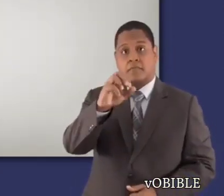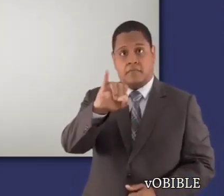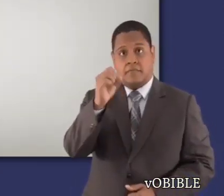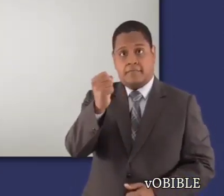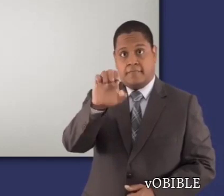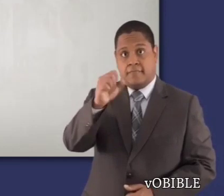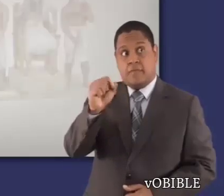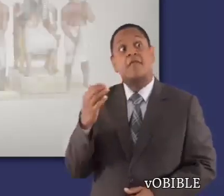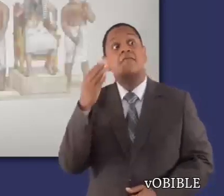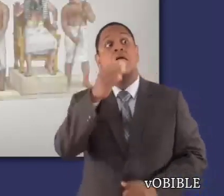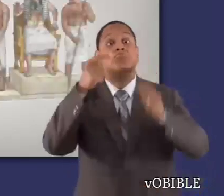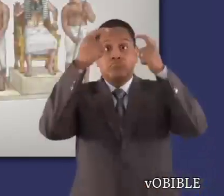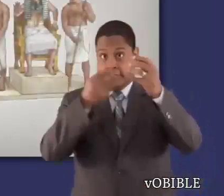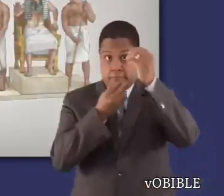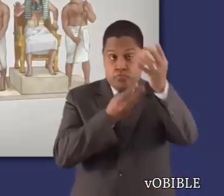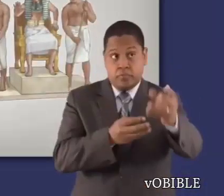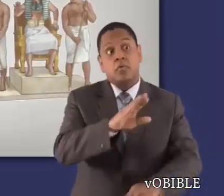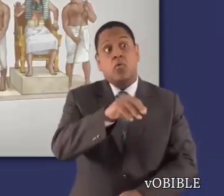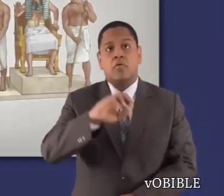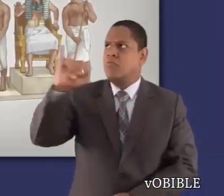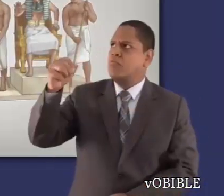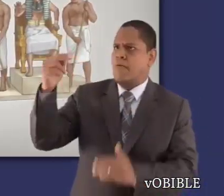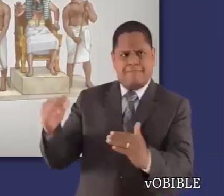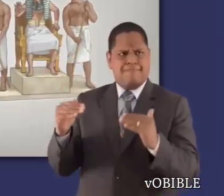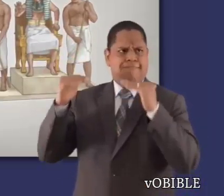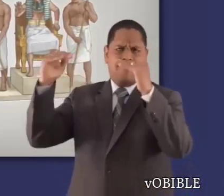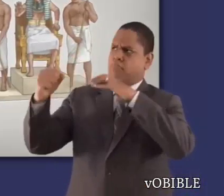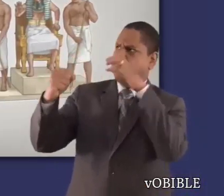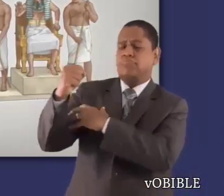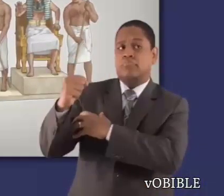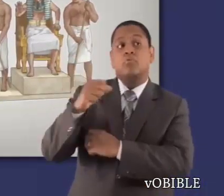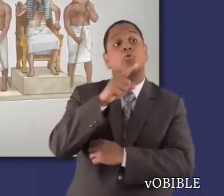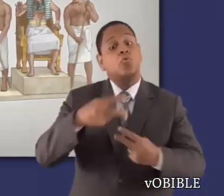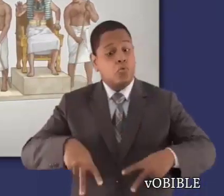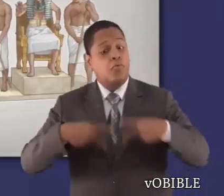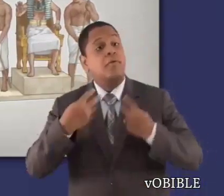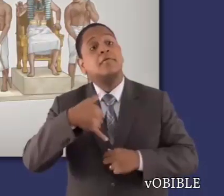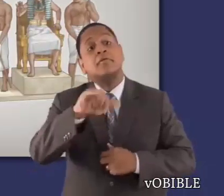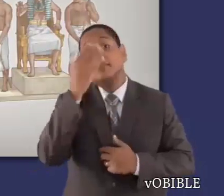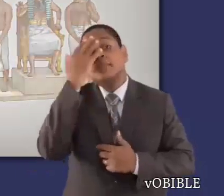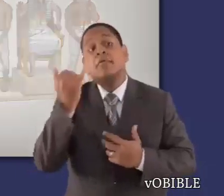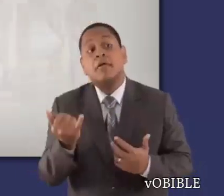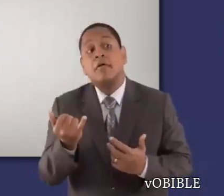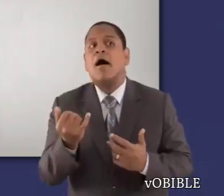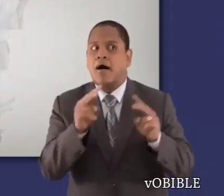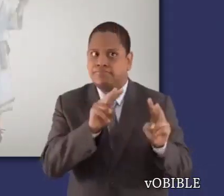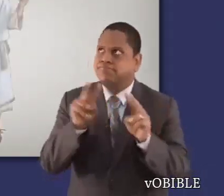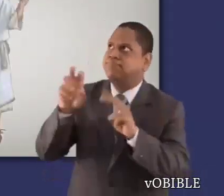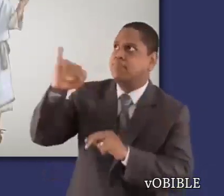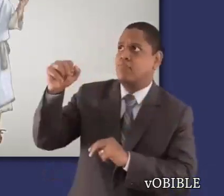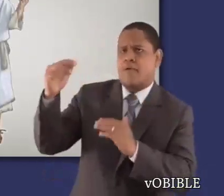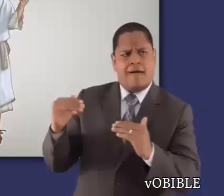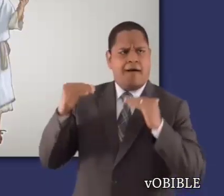¿Lo sabía? Jehová le dijo al faraón a través de Moisés. Te he dejado vivir por esta razón, para